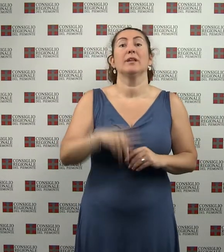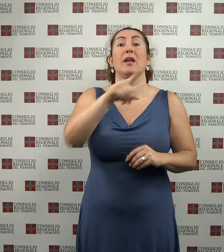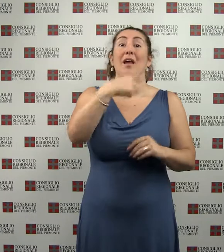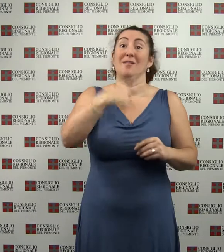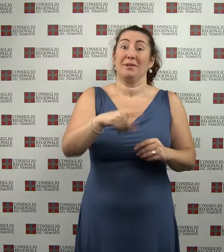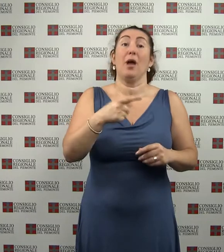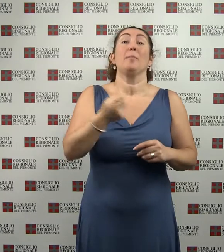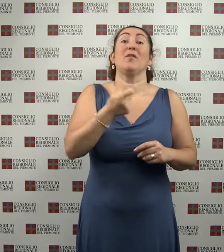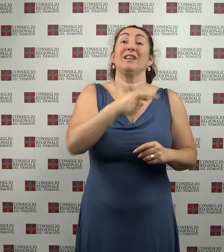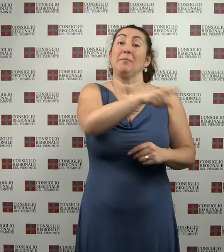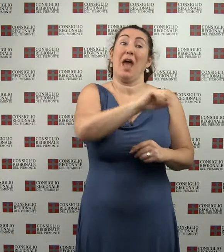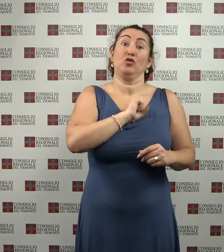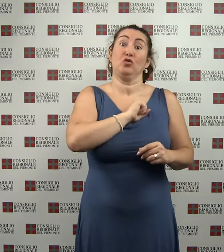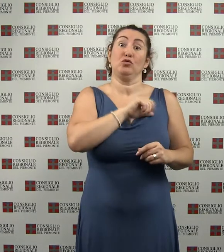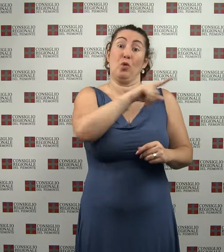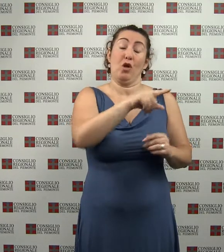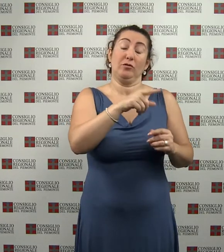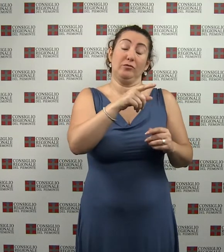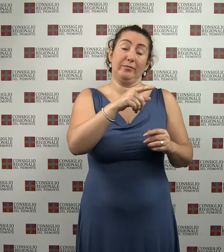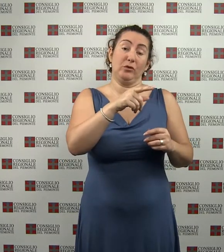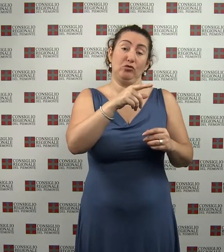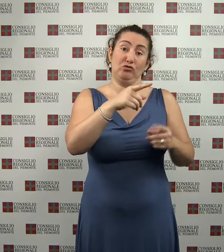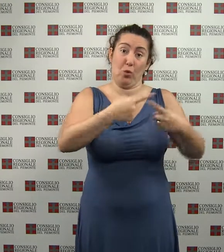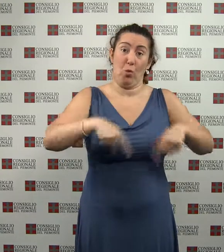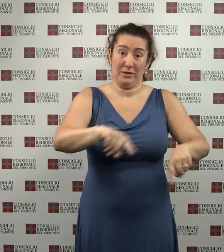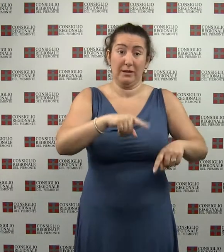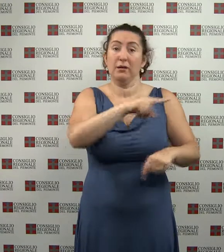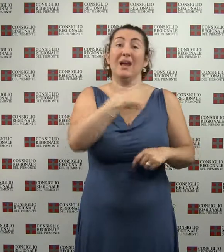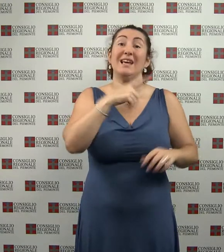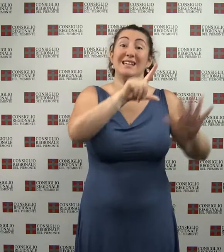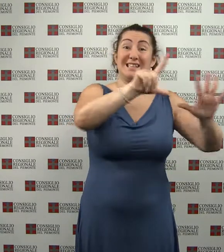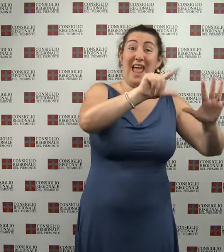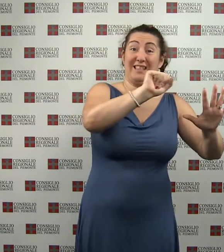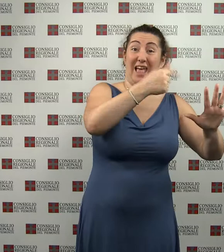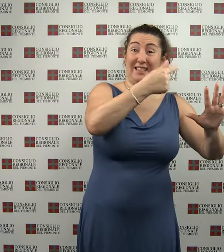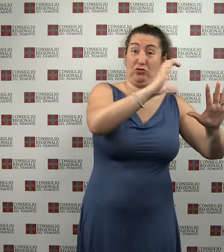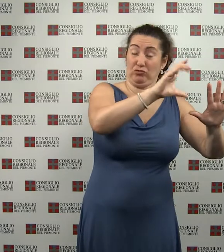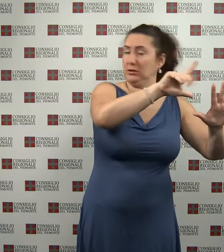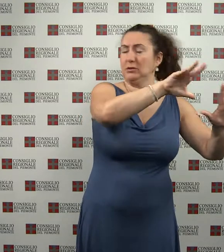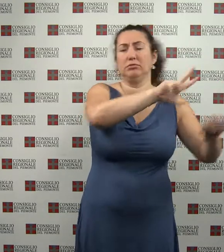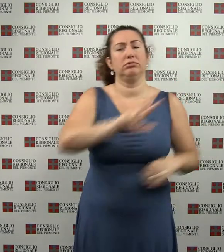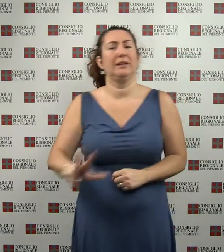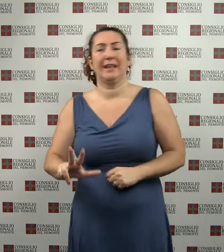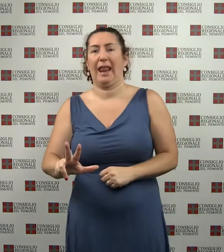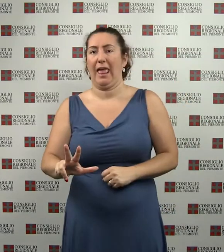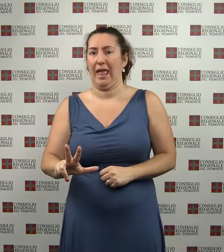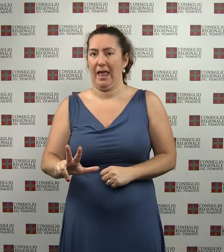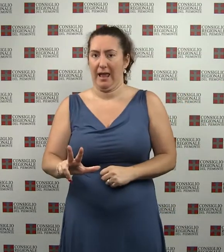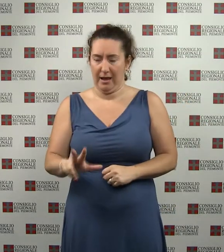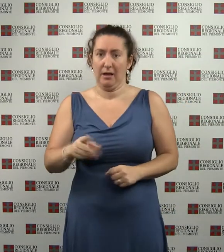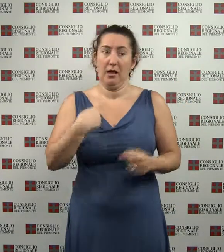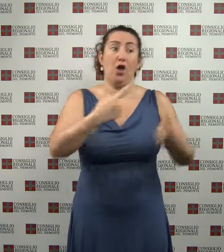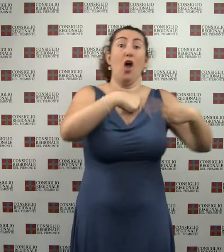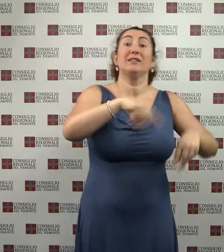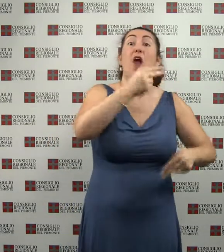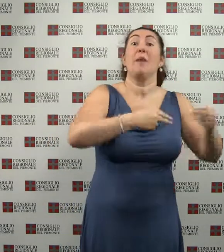dalla Giunta prevedono la riduzione delle attici piemontesi da 7 a 3, con i componenti dei consigli di amministrazione ridotti a 3